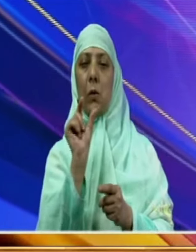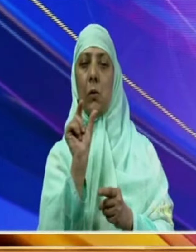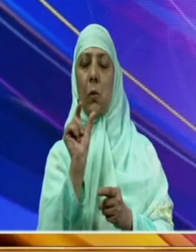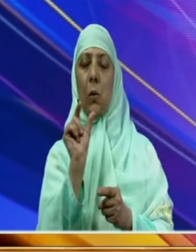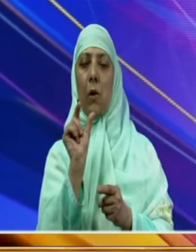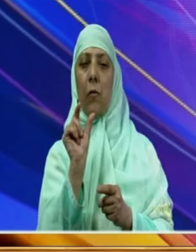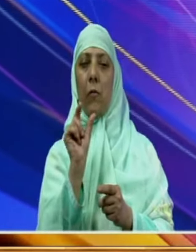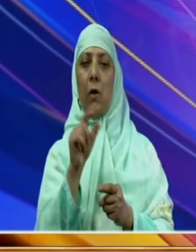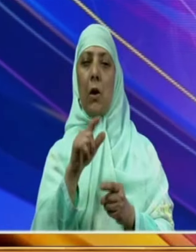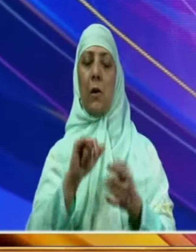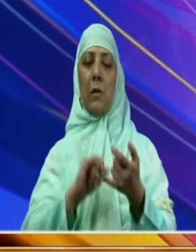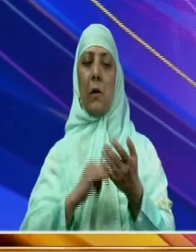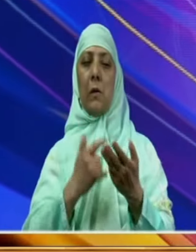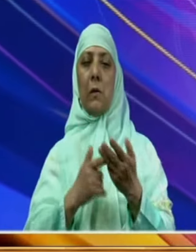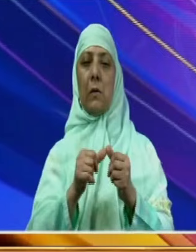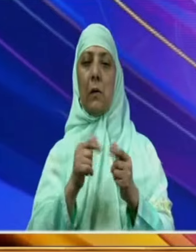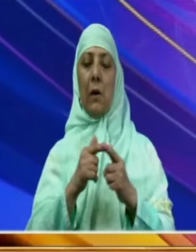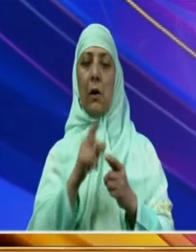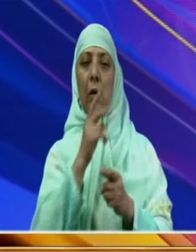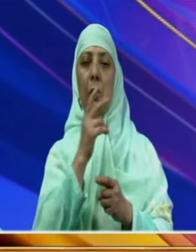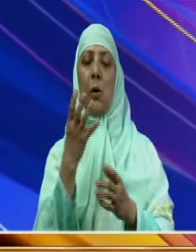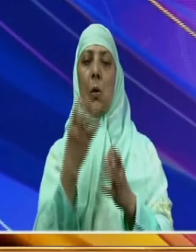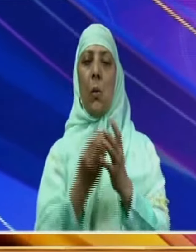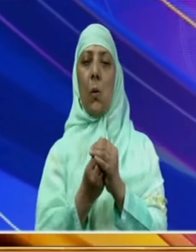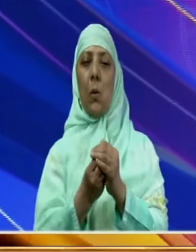امکانات کا اندازہ ہو جاتا ہے